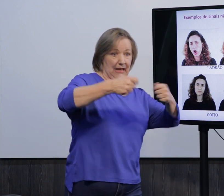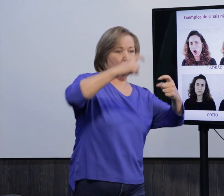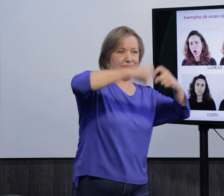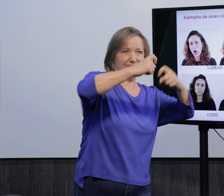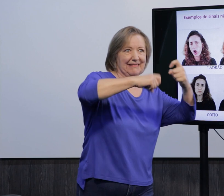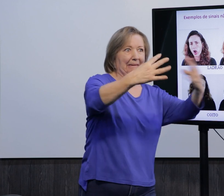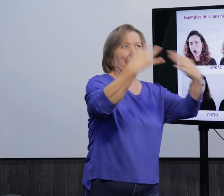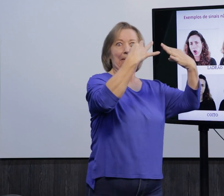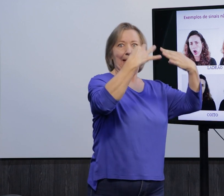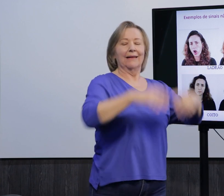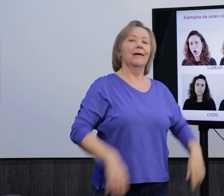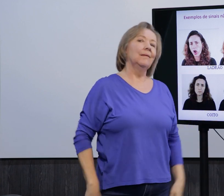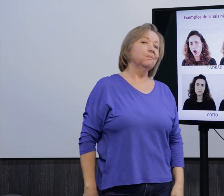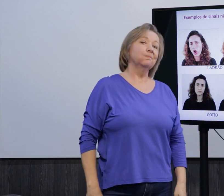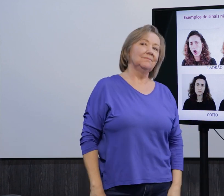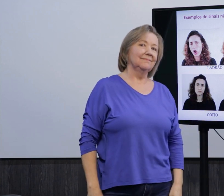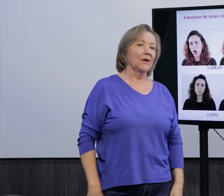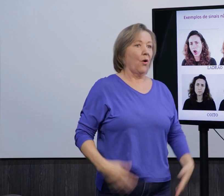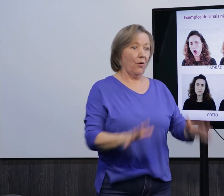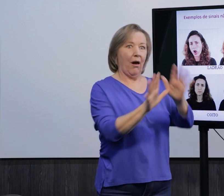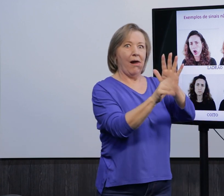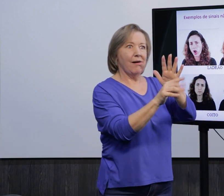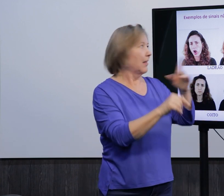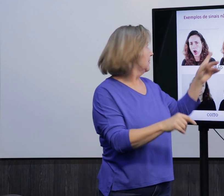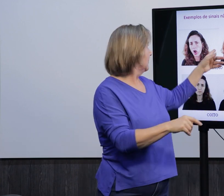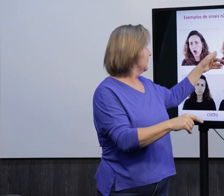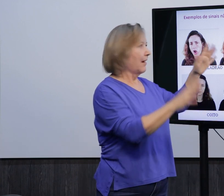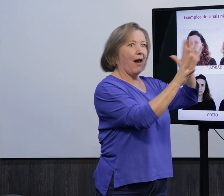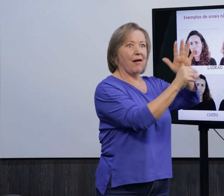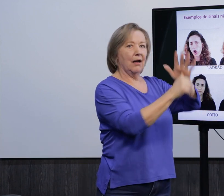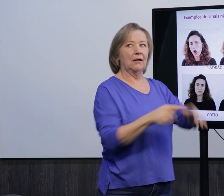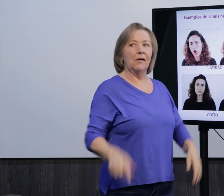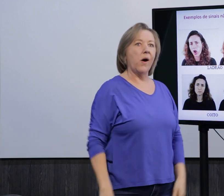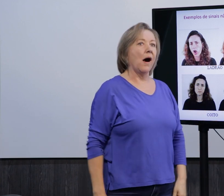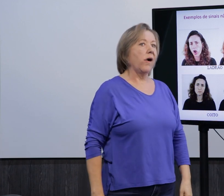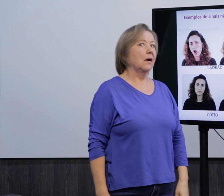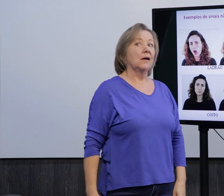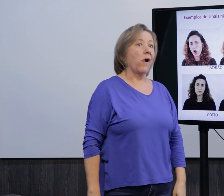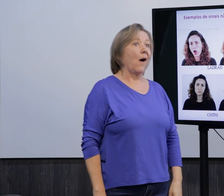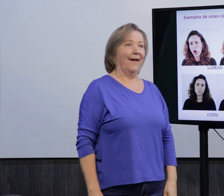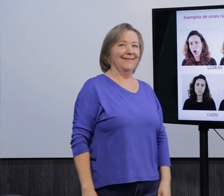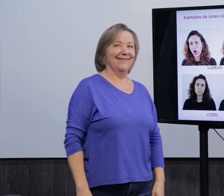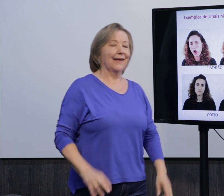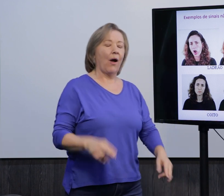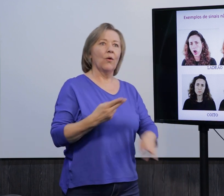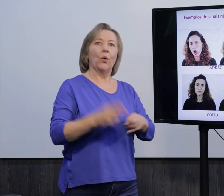Né, existe um sinal ali específico, né, mas se você quiser fazer um sinal disfarçado pra ninguém ver, né, aí você faz, né, aqui.